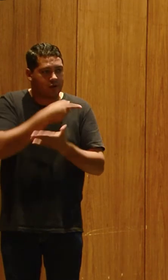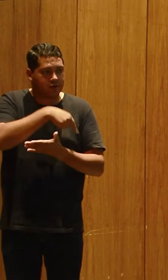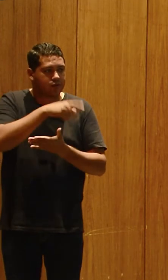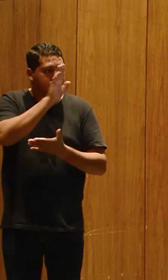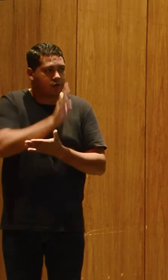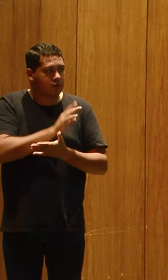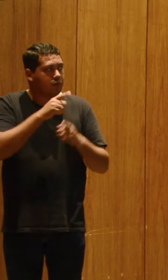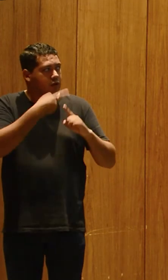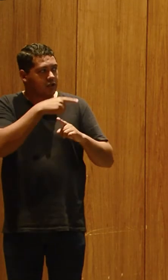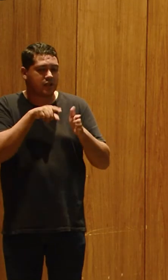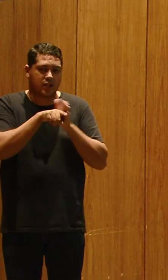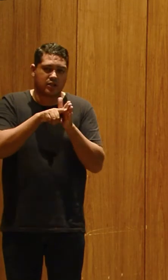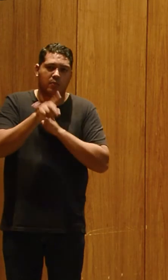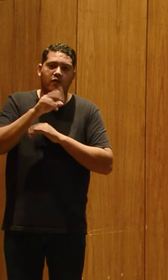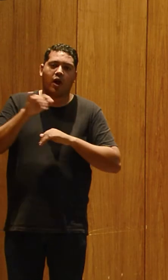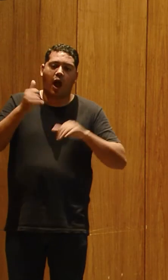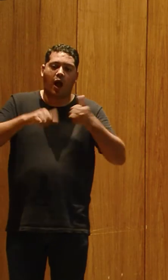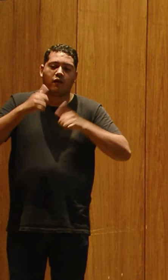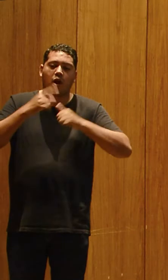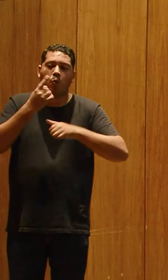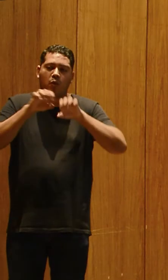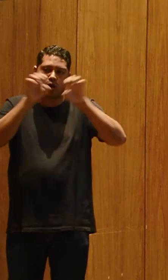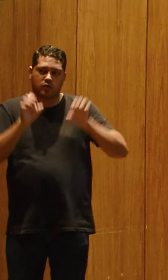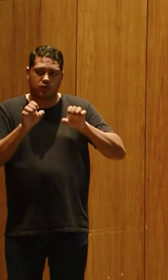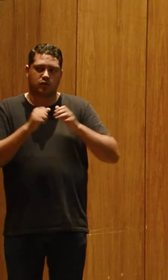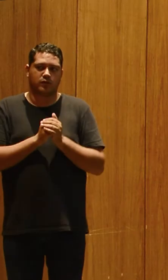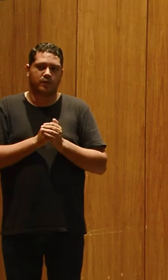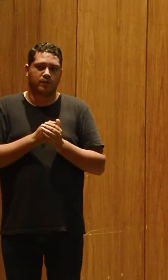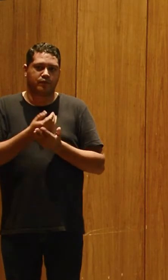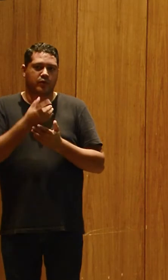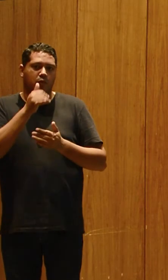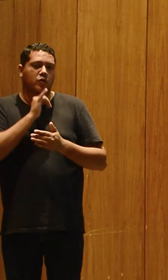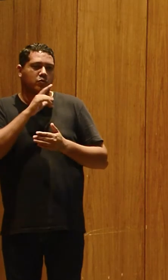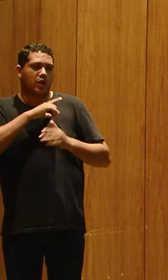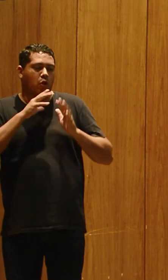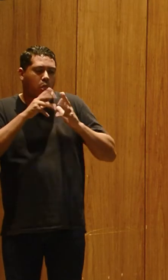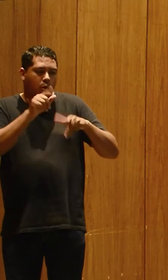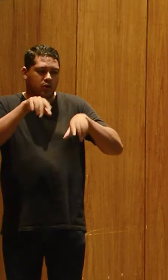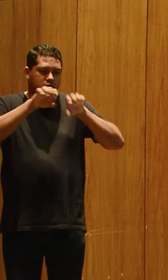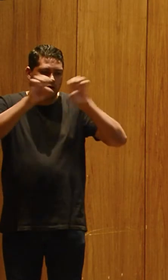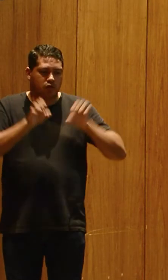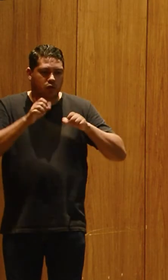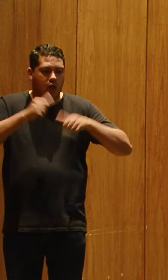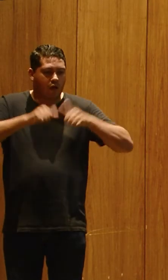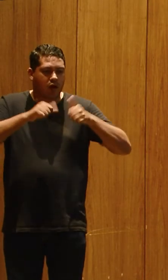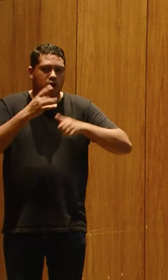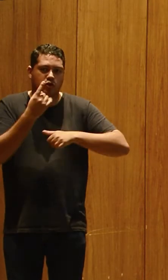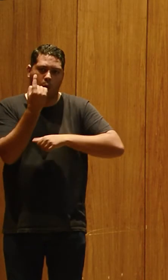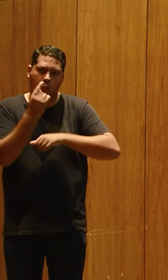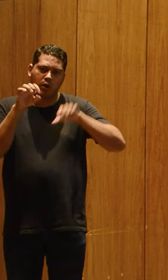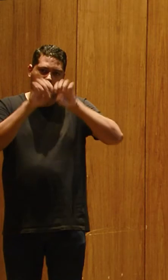vai avaliar somente uma estrutura. Lembra que eu falei para vocês que eu tenho todas essas estruturas aqui? E ele vai estar avaliando somente uma